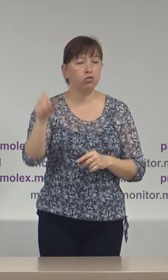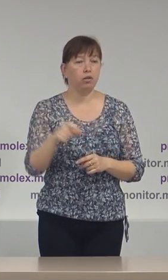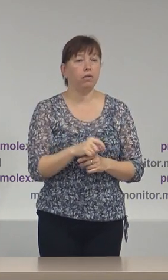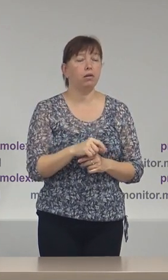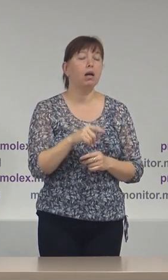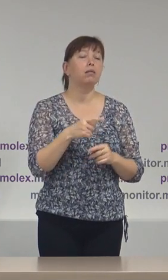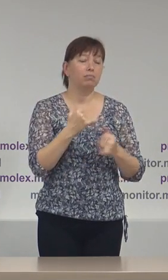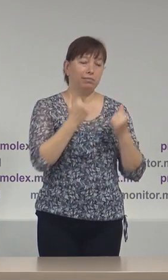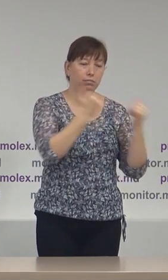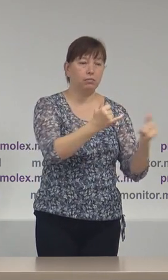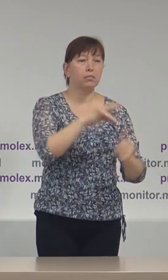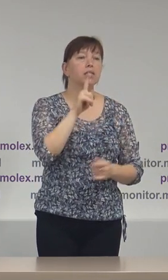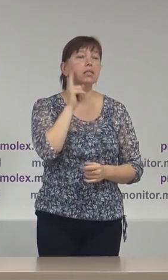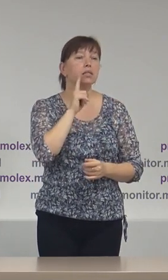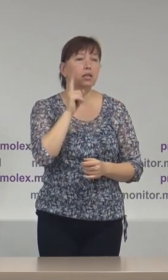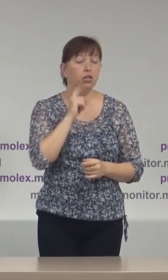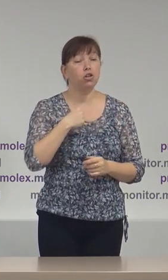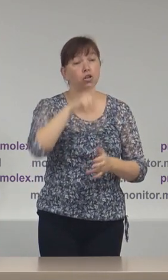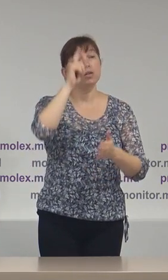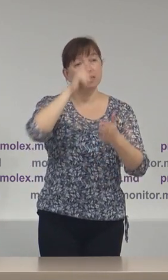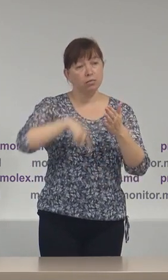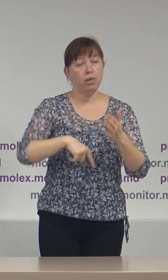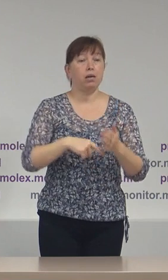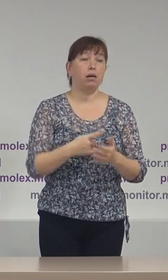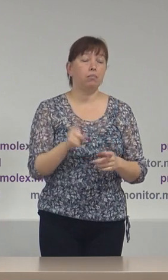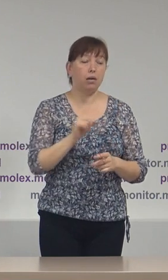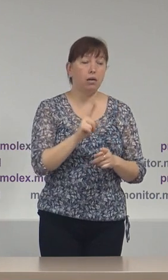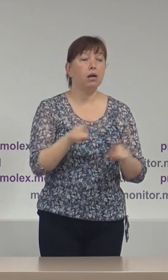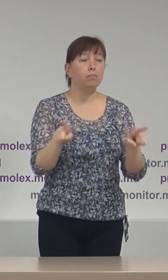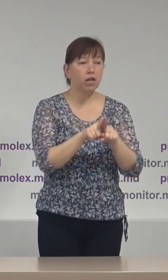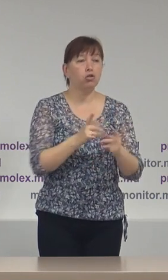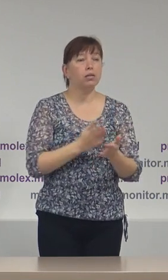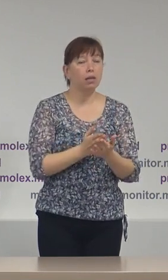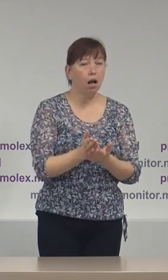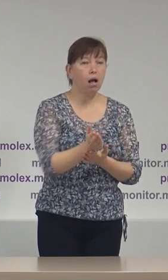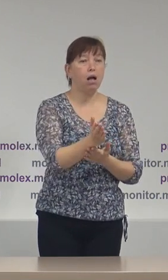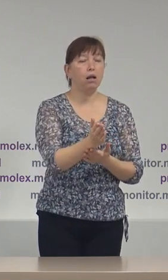țintă tineri și sperăm inclusiv pe această cale să